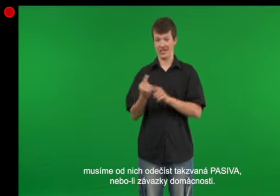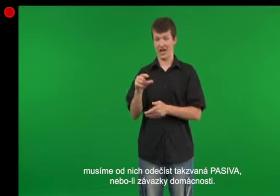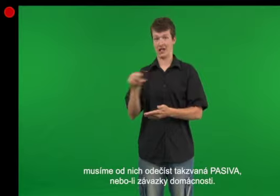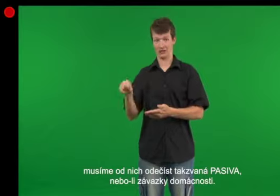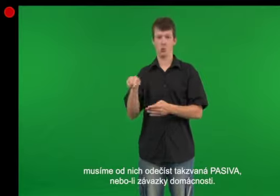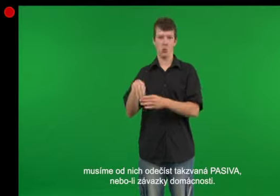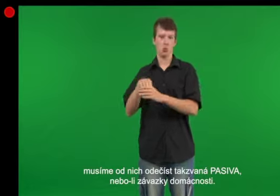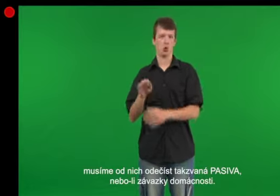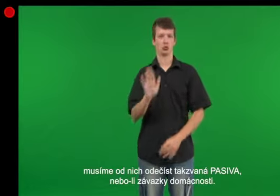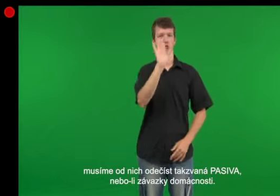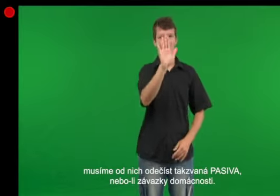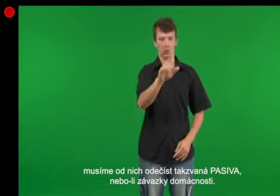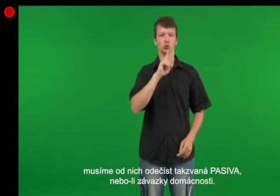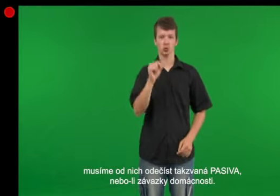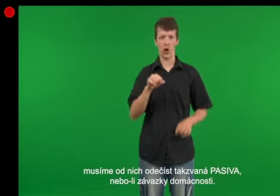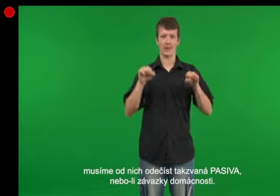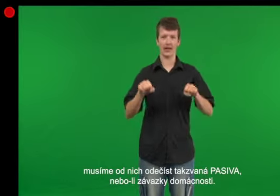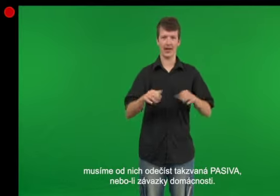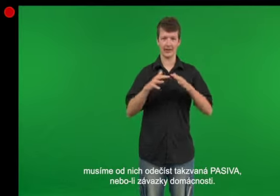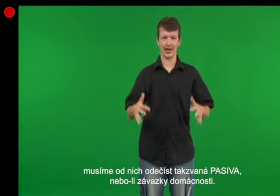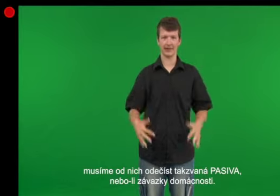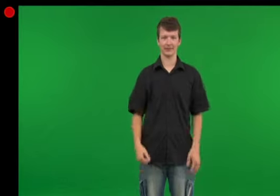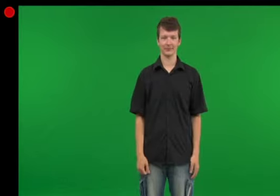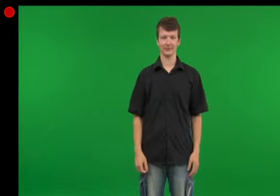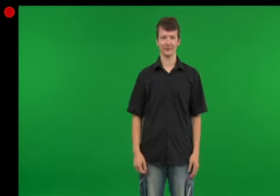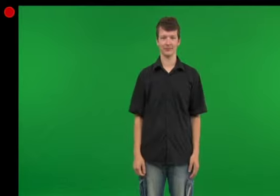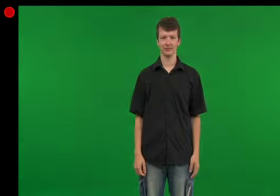v domácnosti. Asi dělám. Asi dělám. jo.